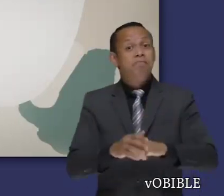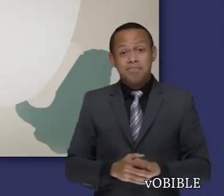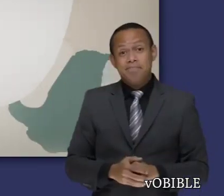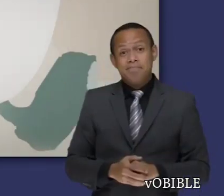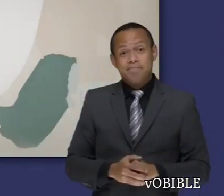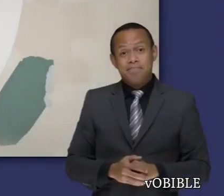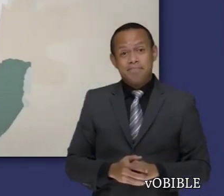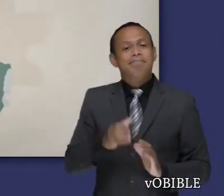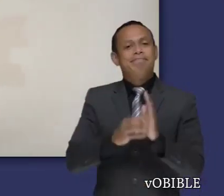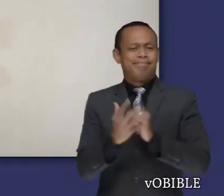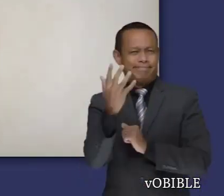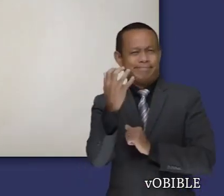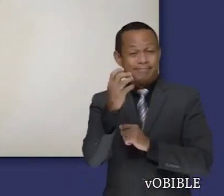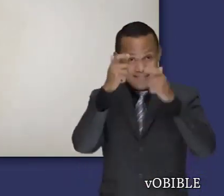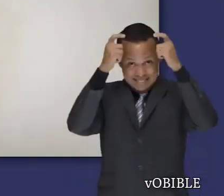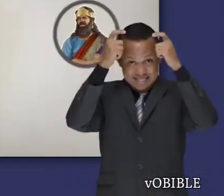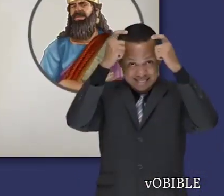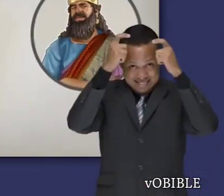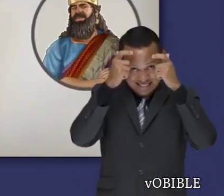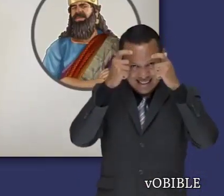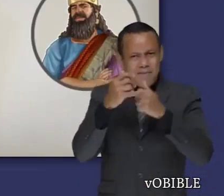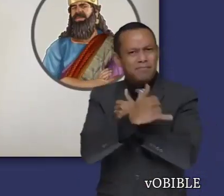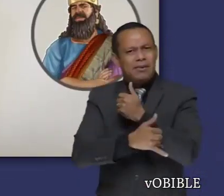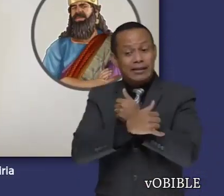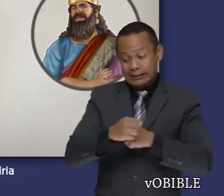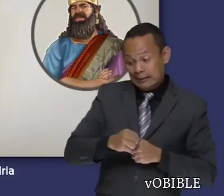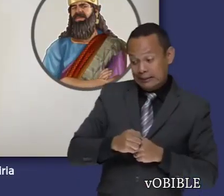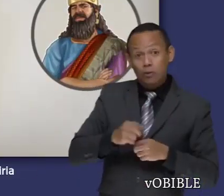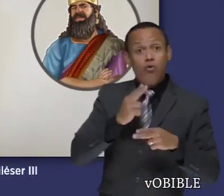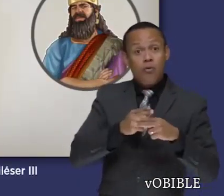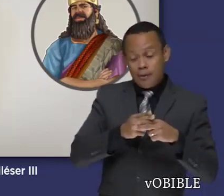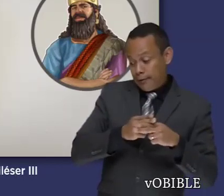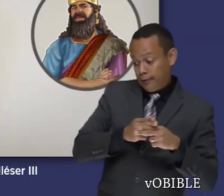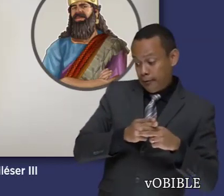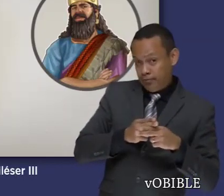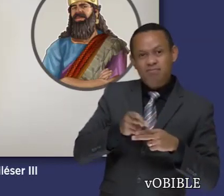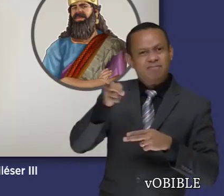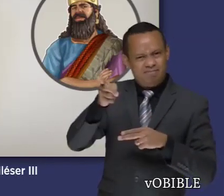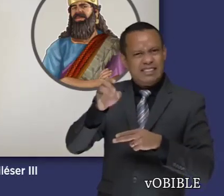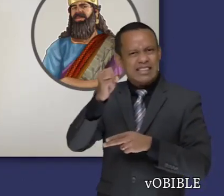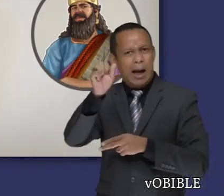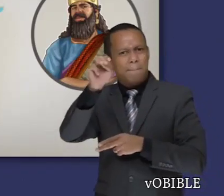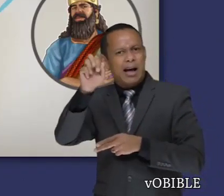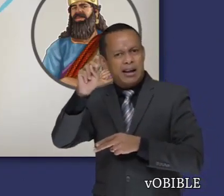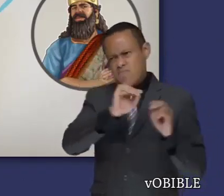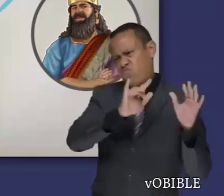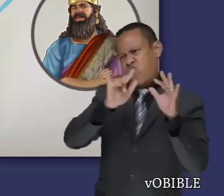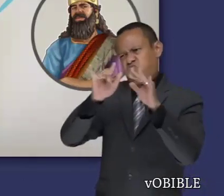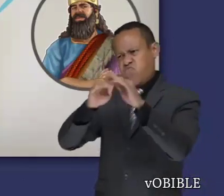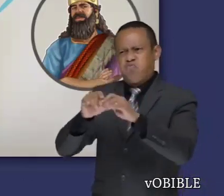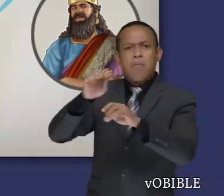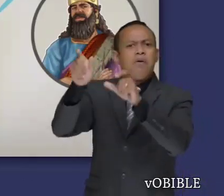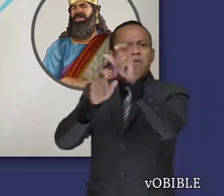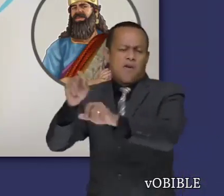En el capítulo 15, el rey Tiglat-Pileser III de Asiria invade el Reino del Norte y se lleva a muchos al